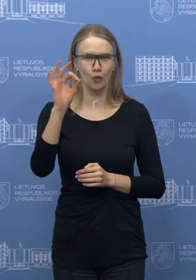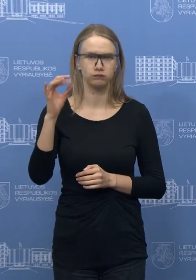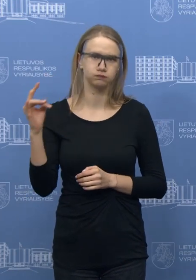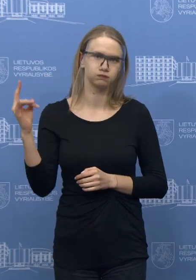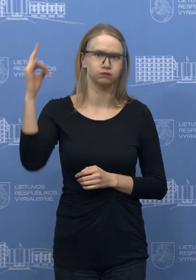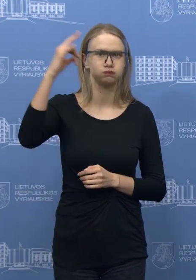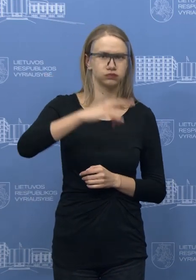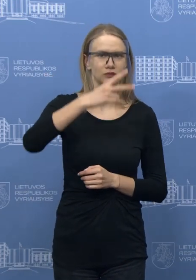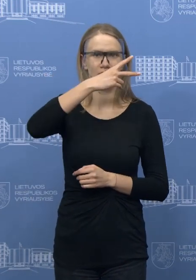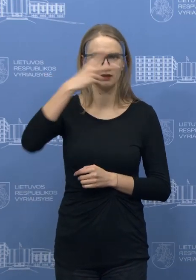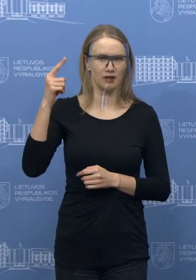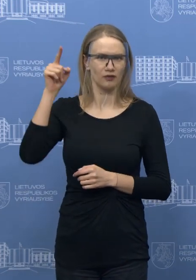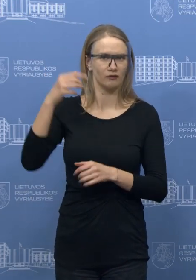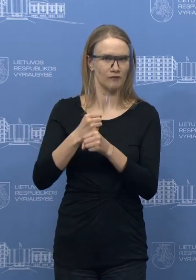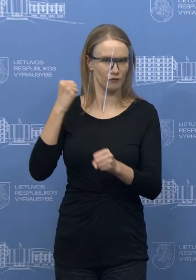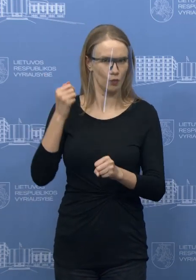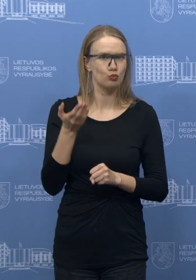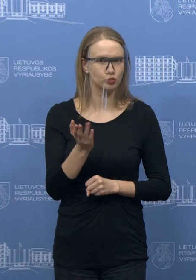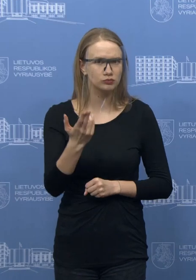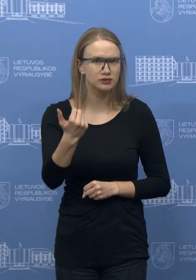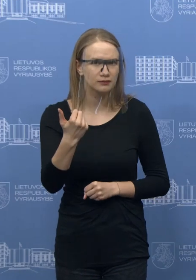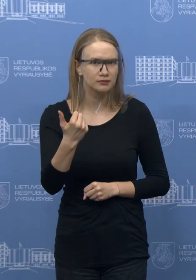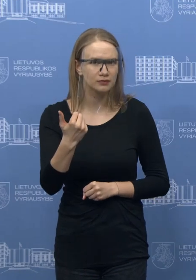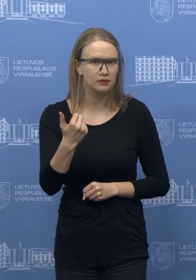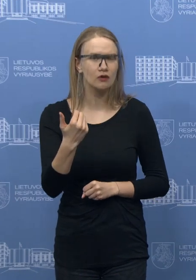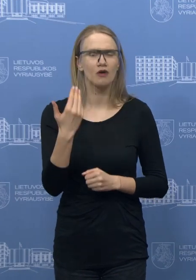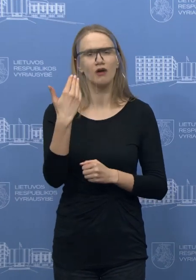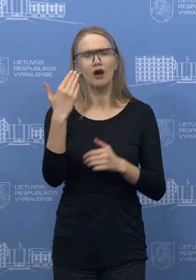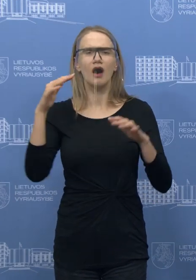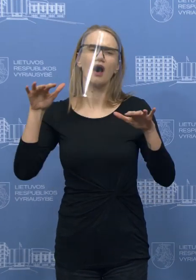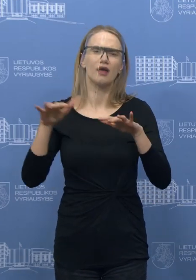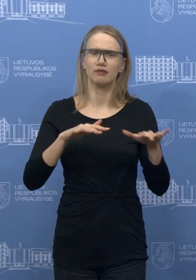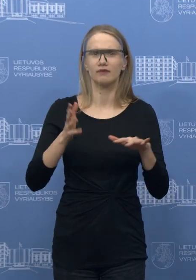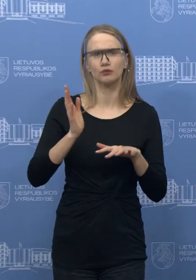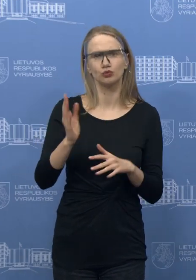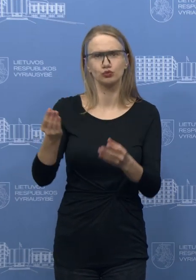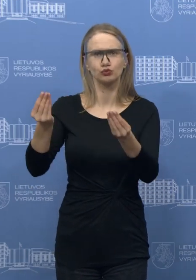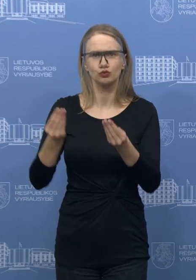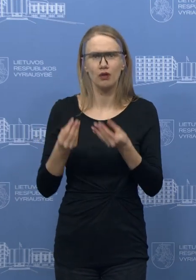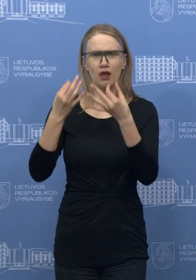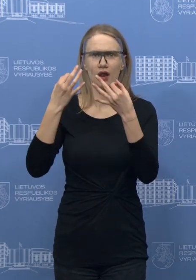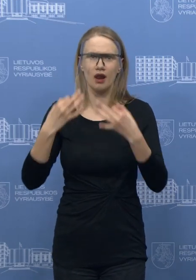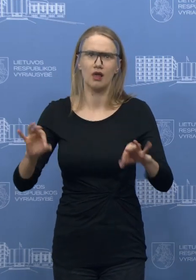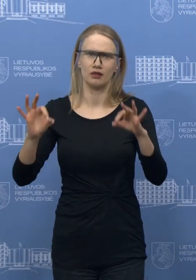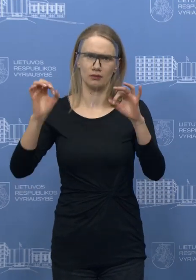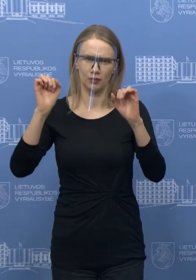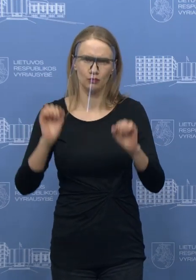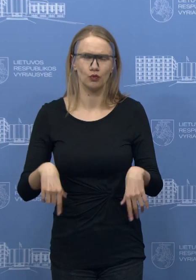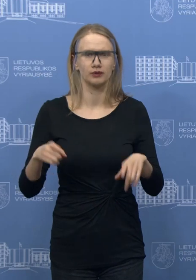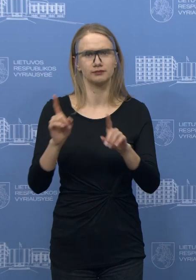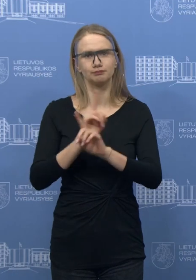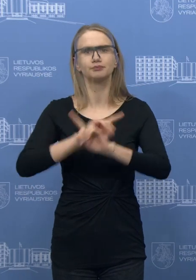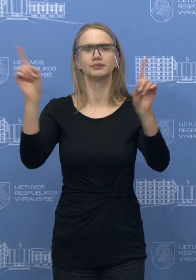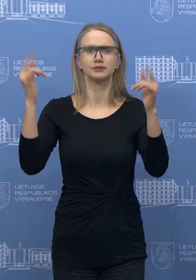draudimo į Lietuvą norėjau pasitikslinti, kokiais atvejais bus išduodami leidimai tiems išimtiniams